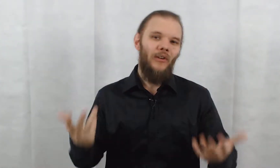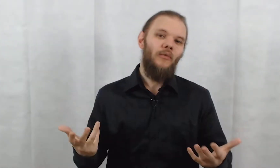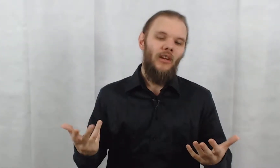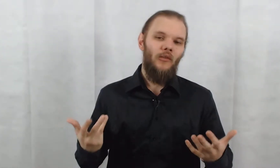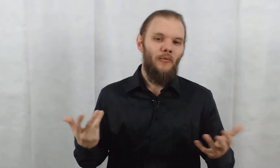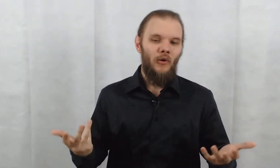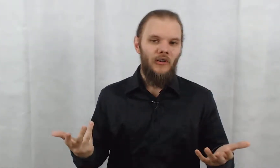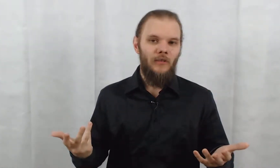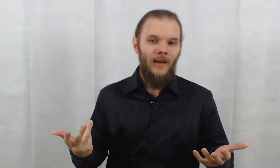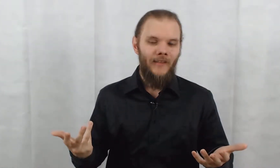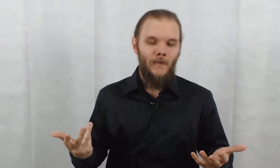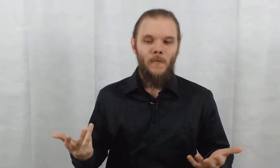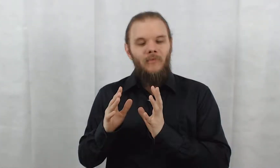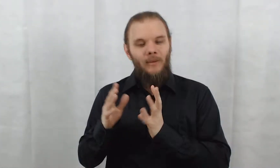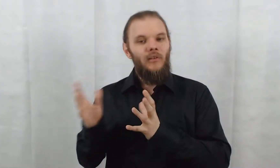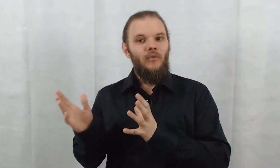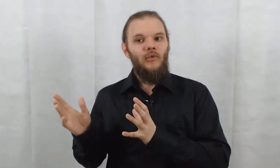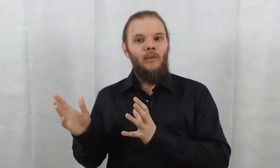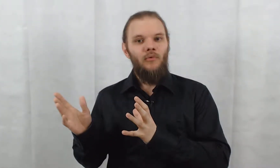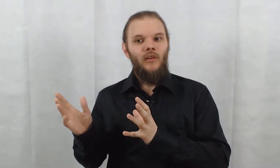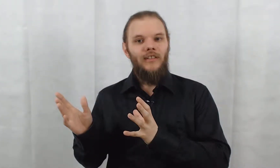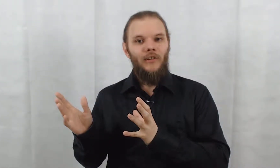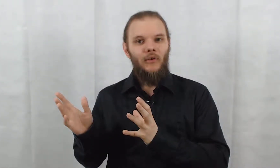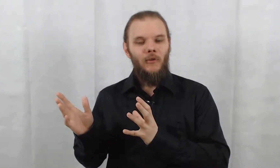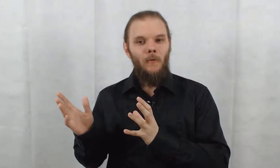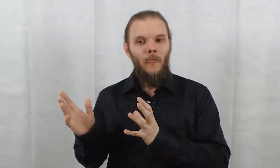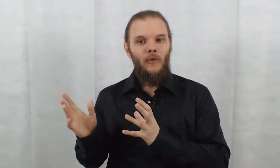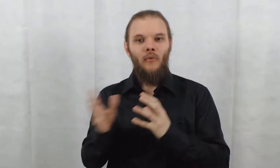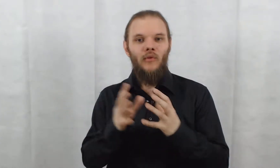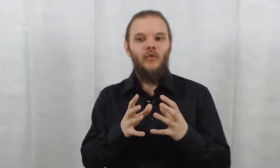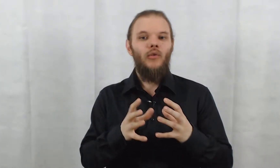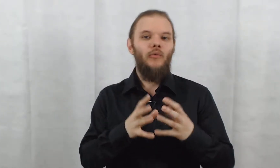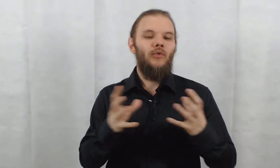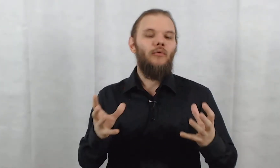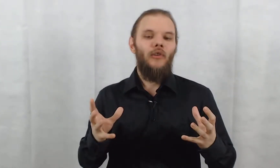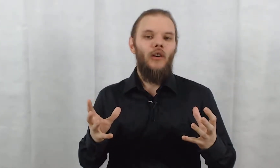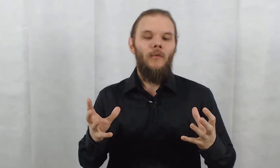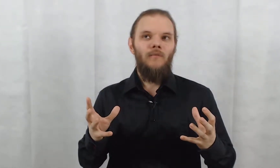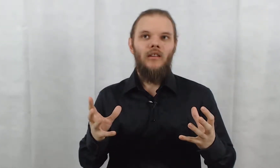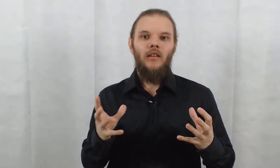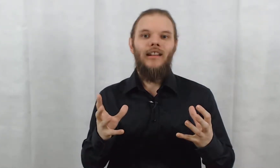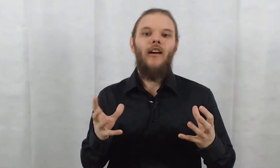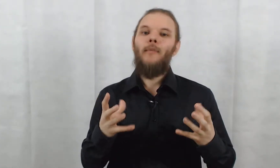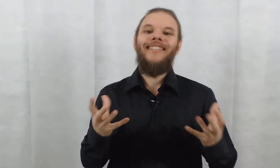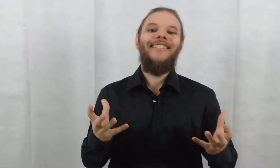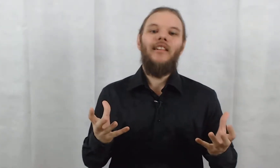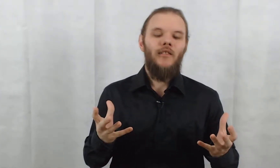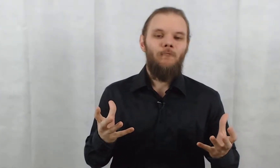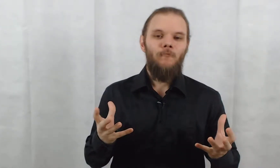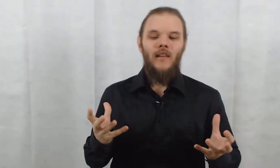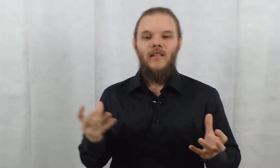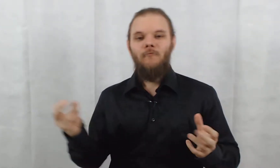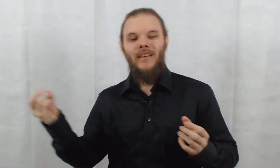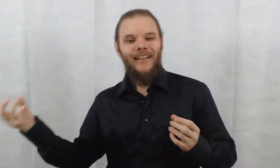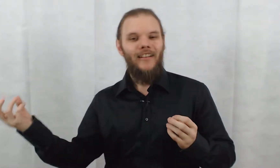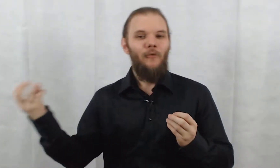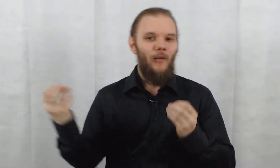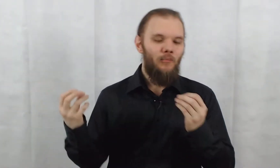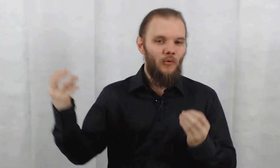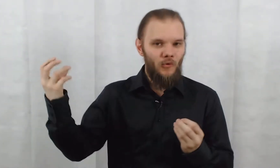devenir de Florianic Man. Ça peut être une histoire plutôt intéressante. Parce qu'on voit que lui, tout seul, il est quand même assez dingue. Mais il y a sa femme pour le